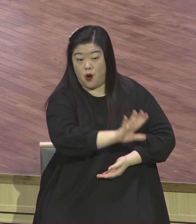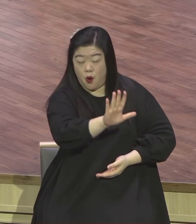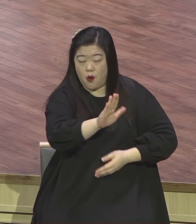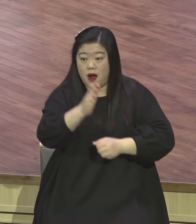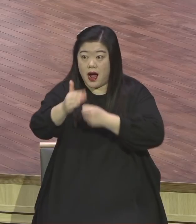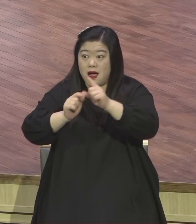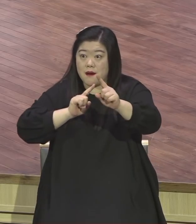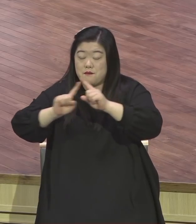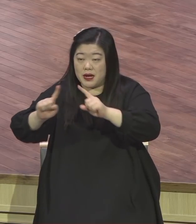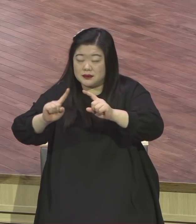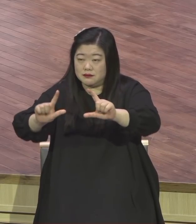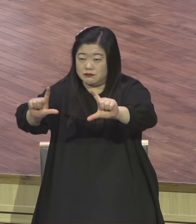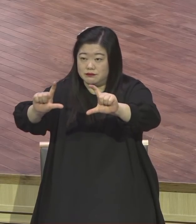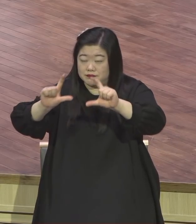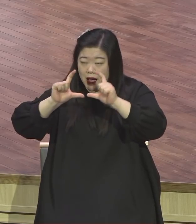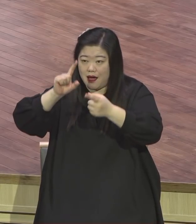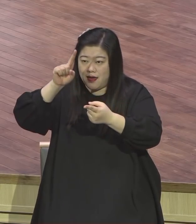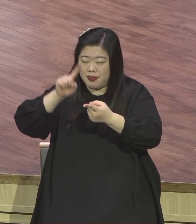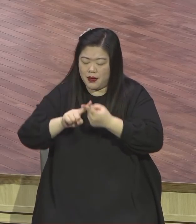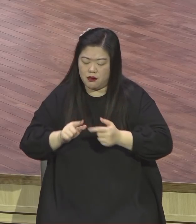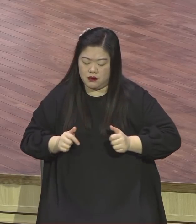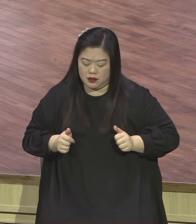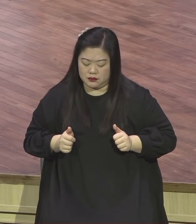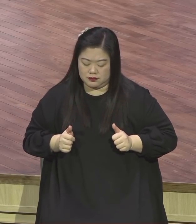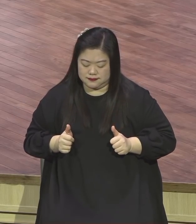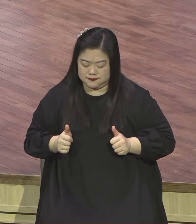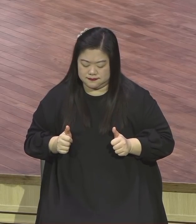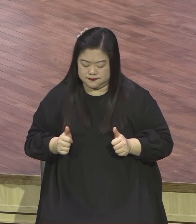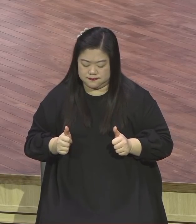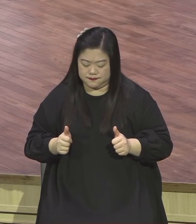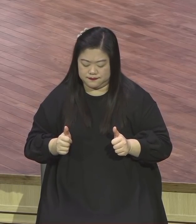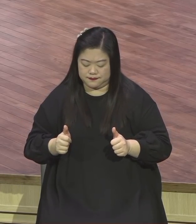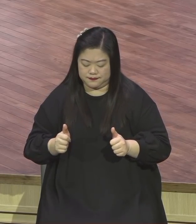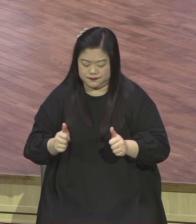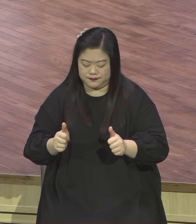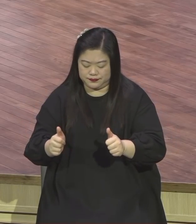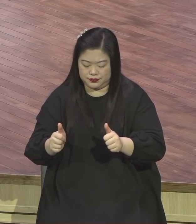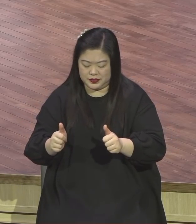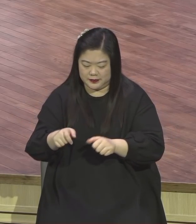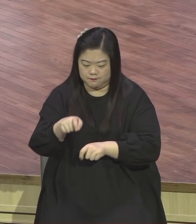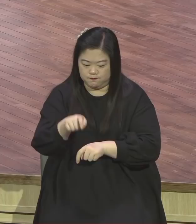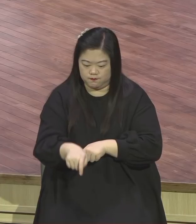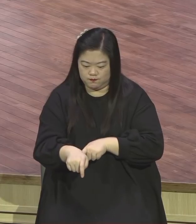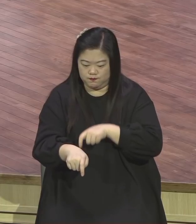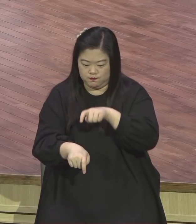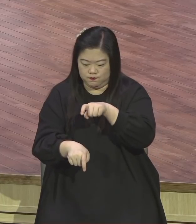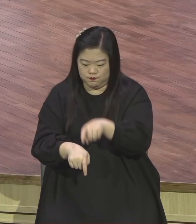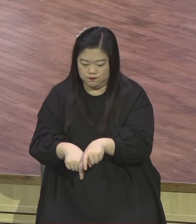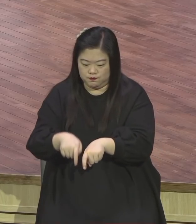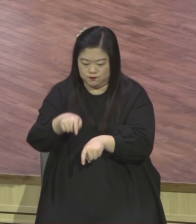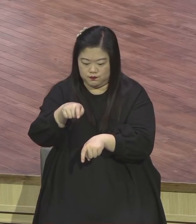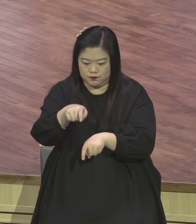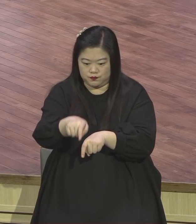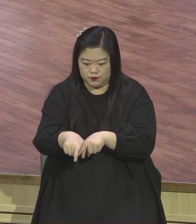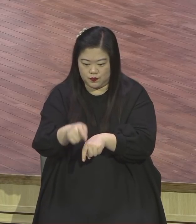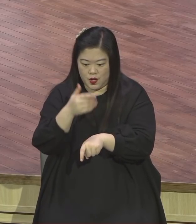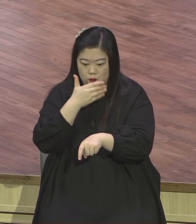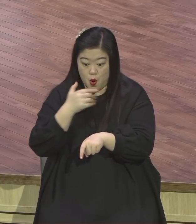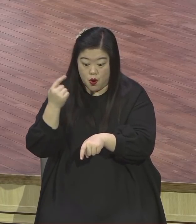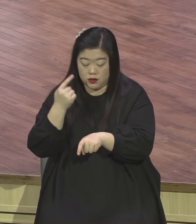우직하고 충직하게 믿음의 발걸음을 내딛는 언약 성취의 주욕으로 멋지게